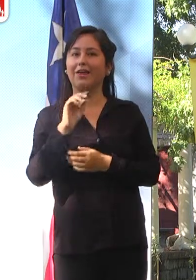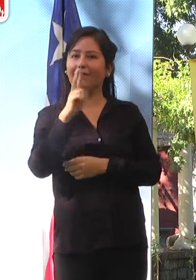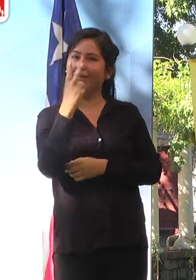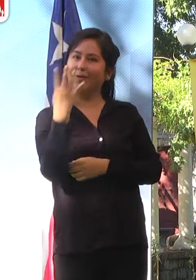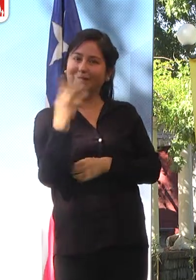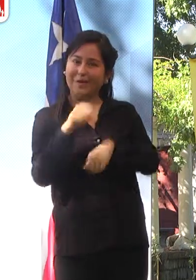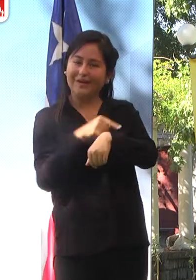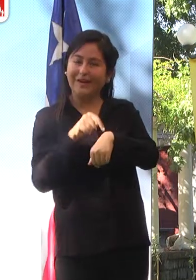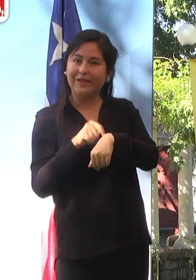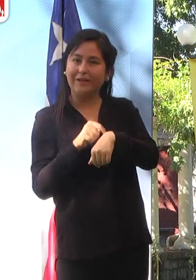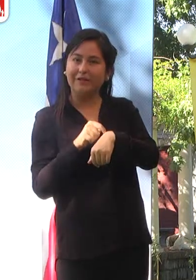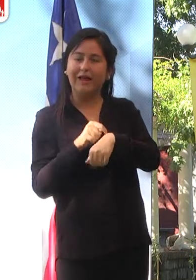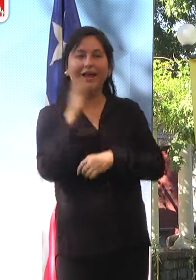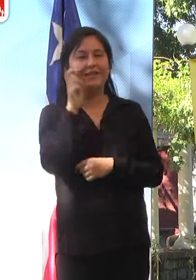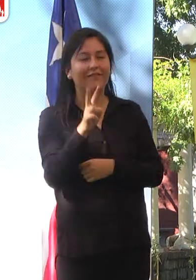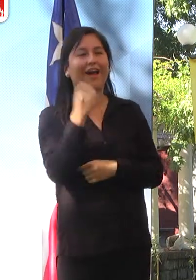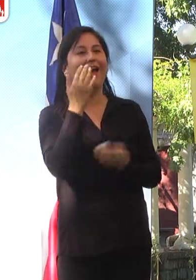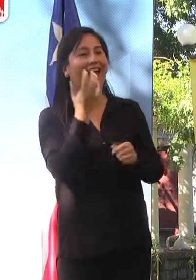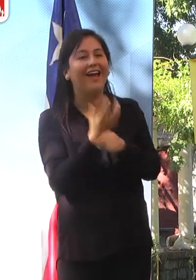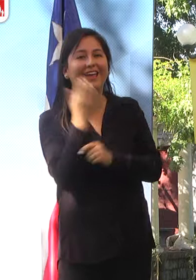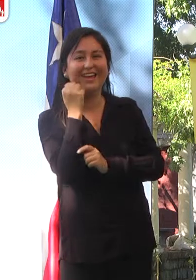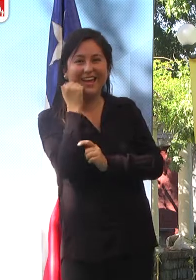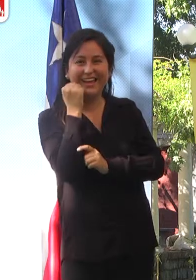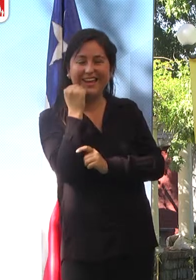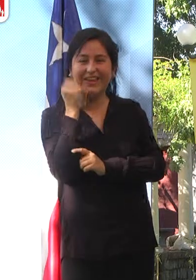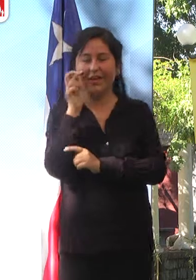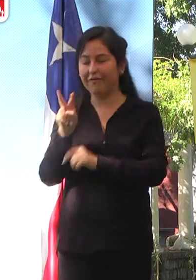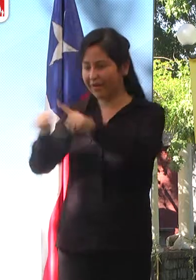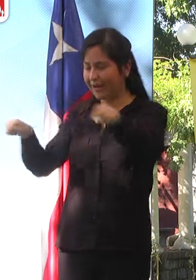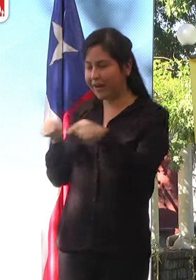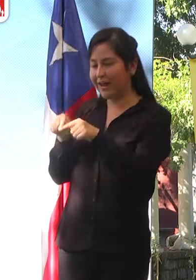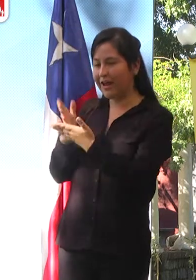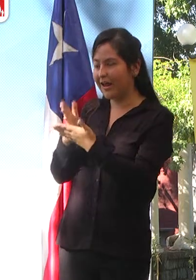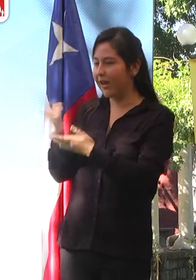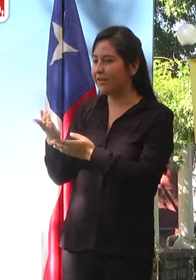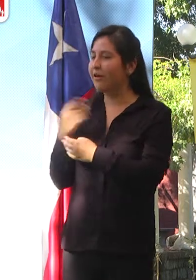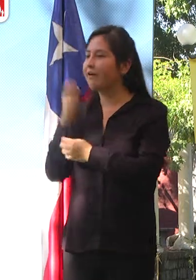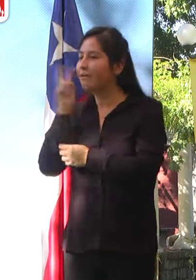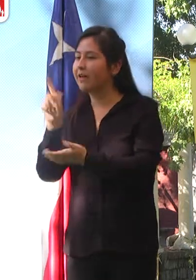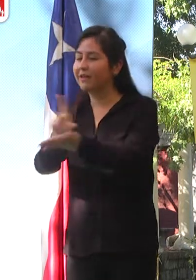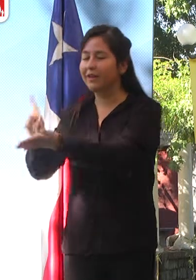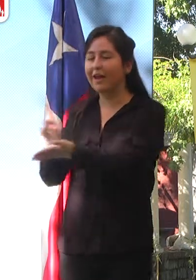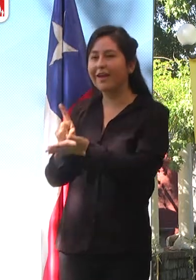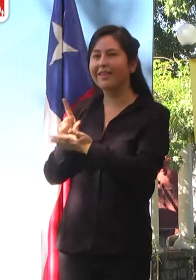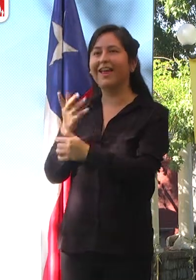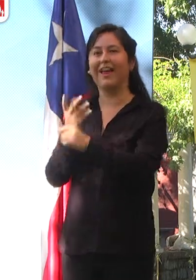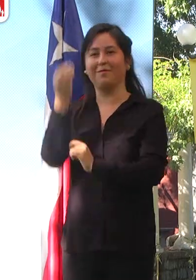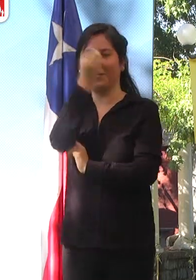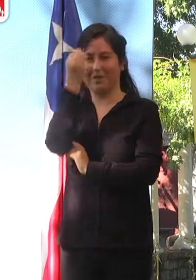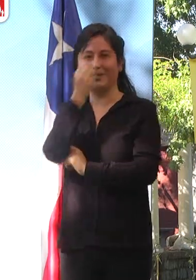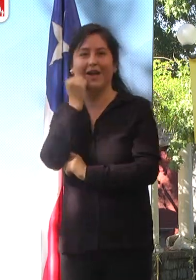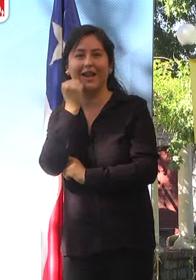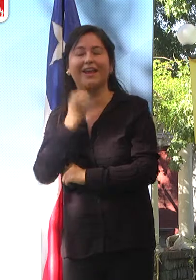vive y se nota. Se nota cuando hay cariño, se nota cuando hay amor. Y cuando uno entra a la sala de clases, uno entra a los distintos lugares, se nota esa preocupación y ese cariño.